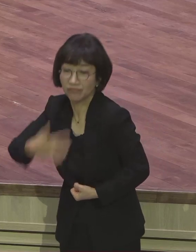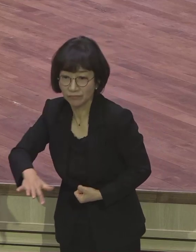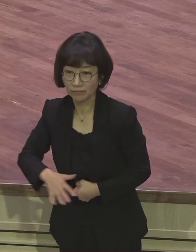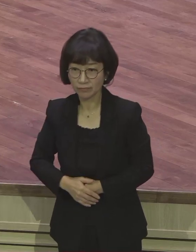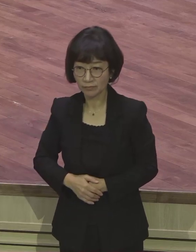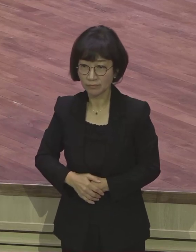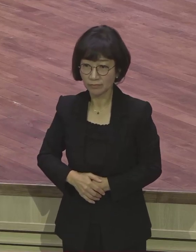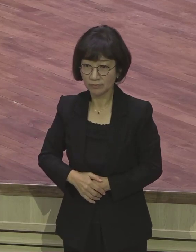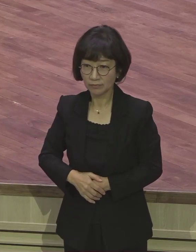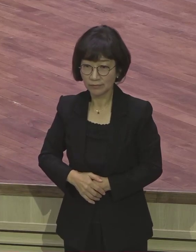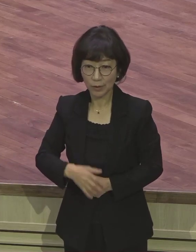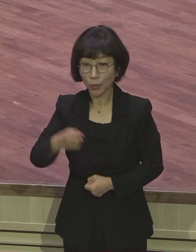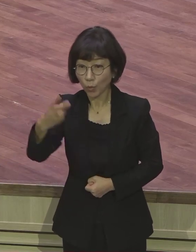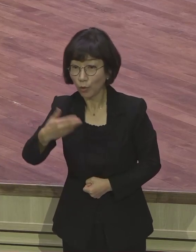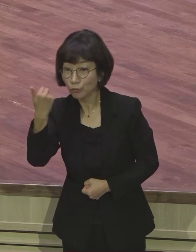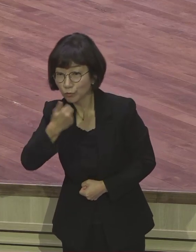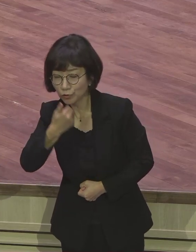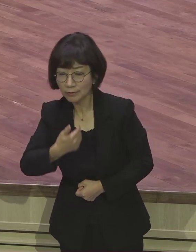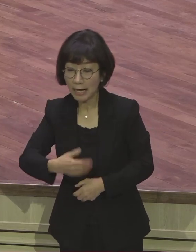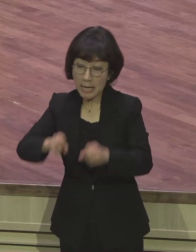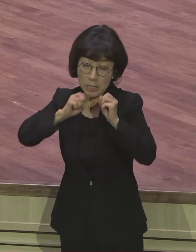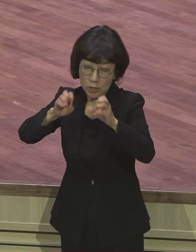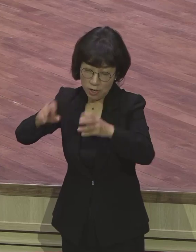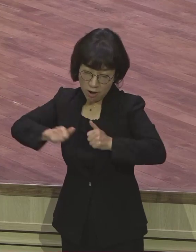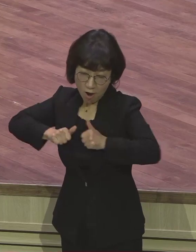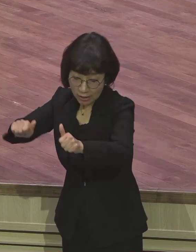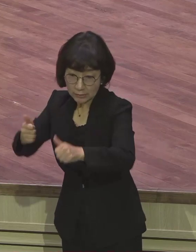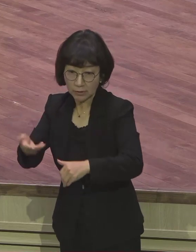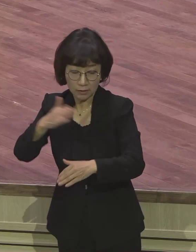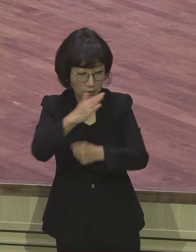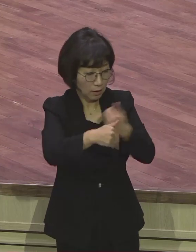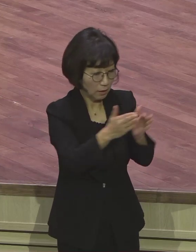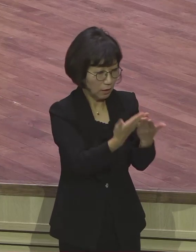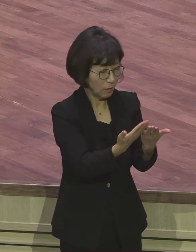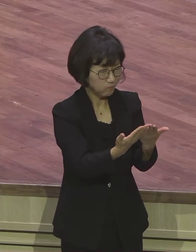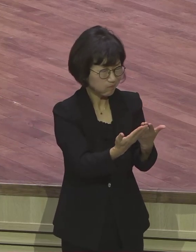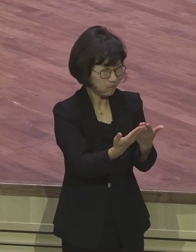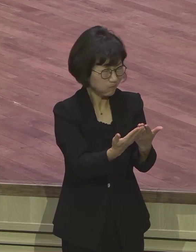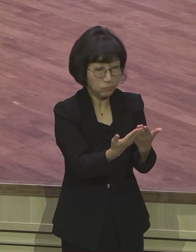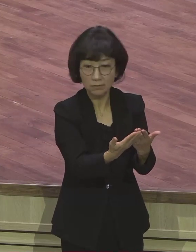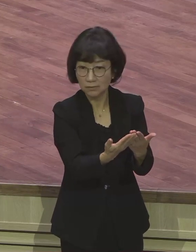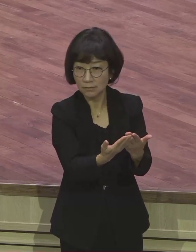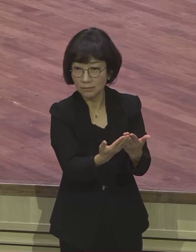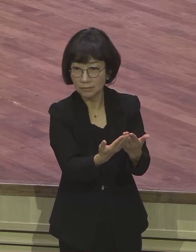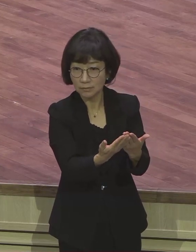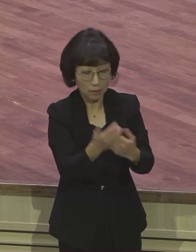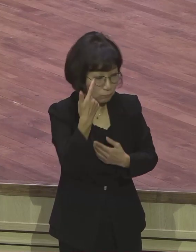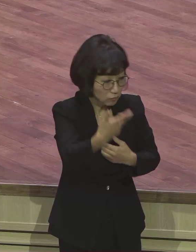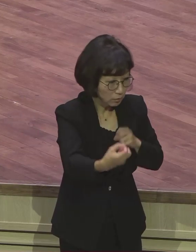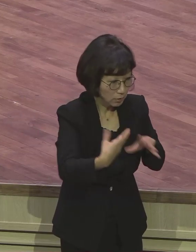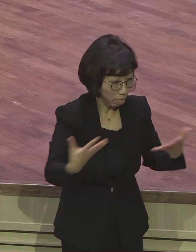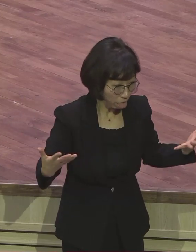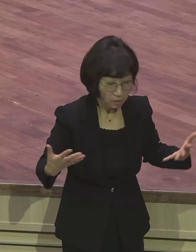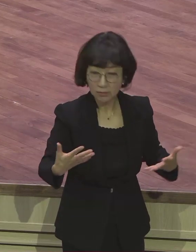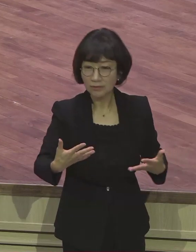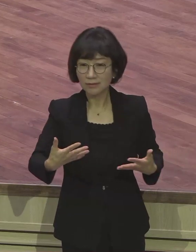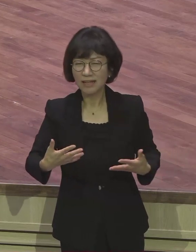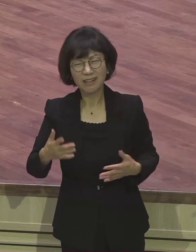몰라 어떤 사람은 현장은 많이 다는데 성경 지식이 너무 없어 답을 못해 그건 또 영적으로